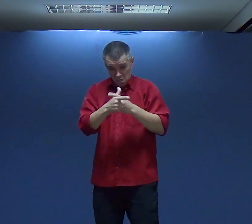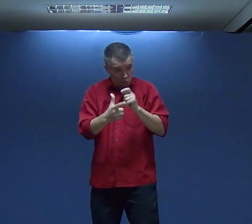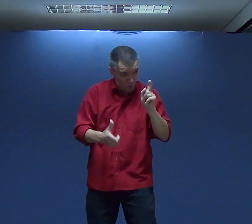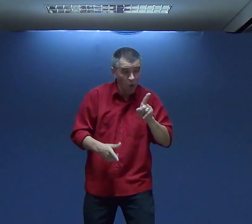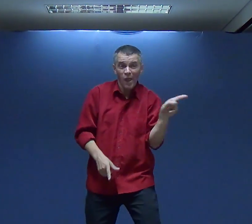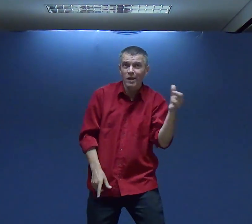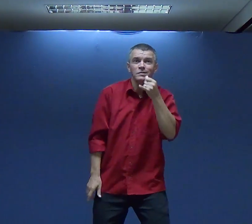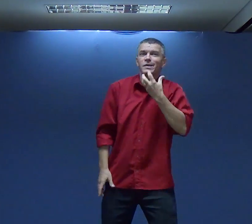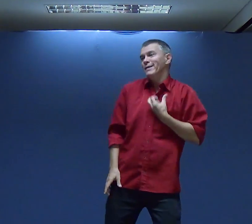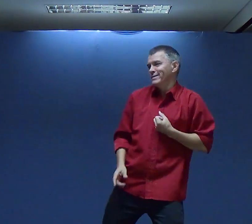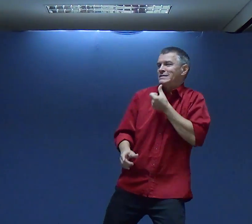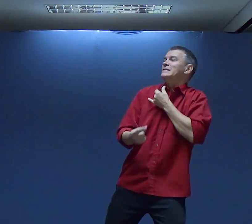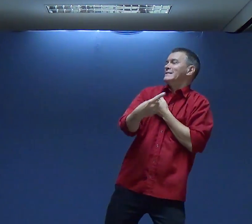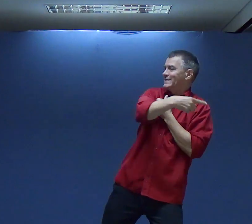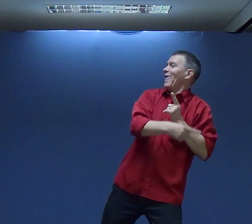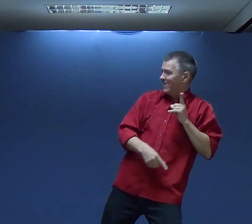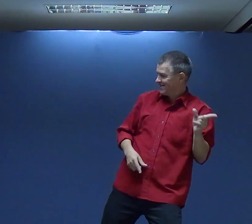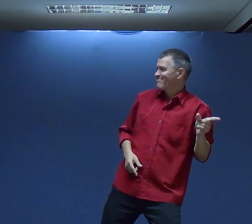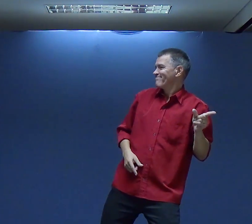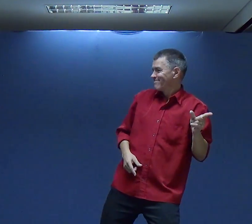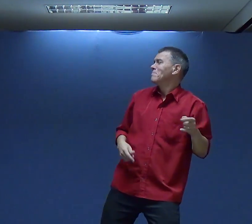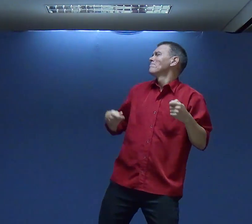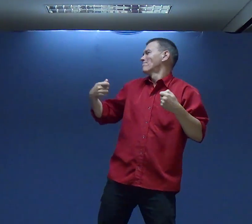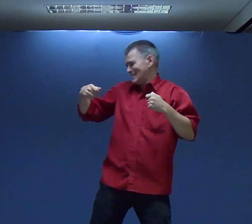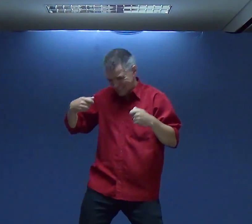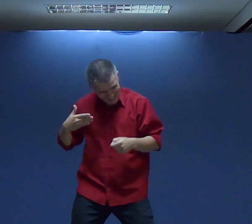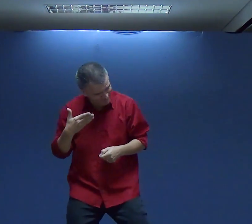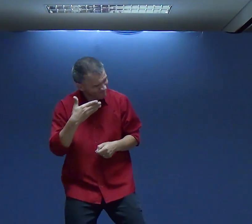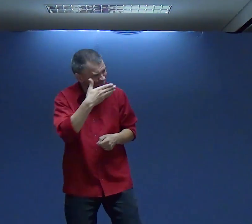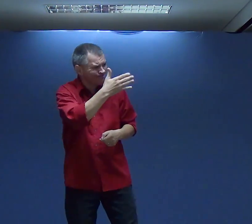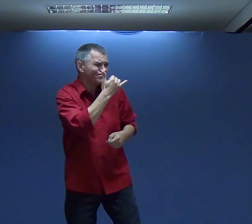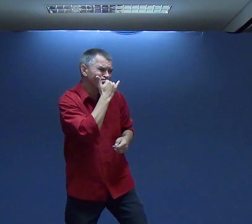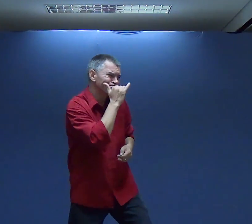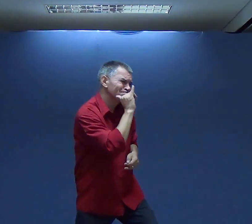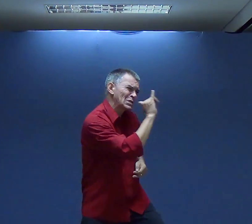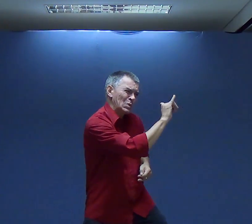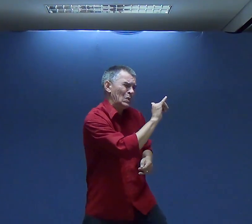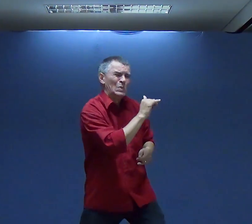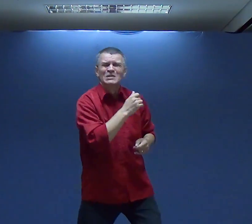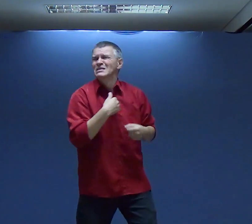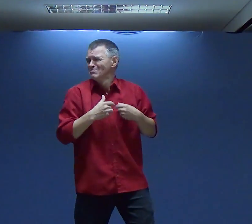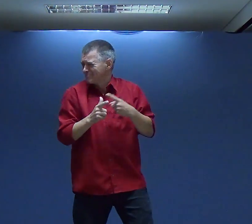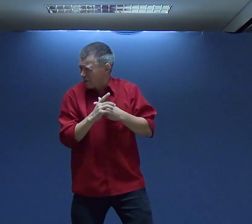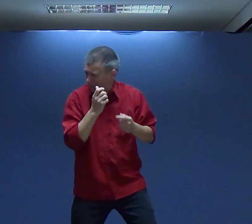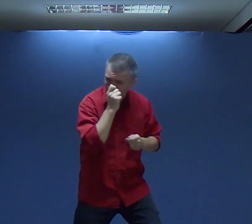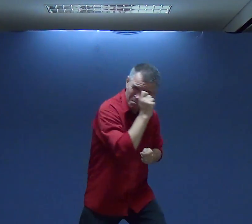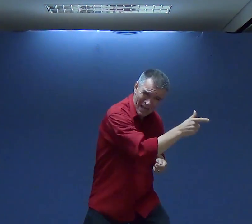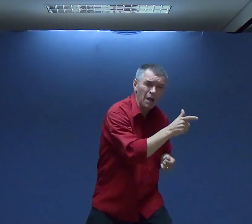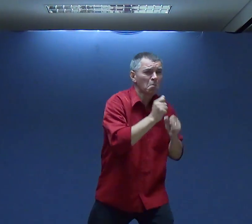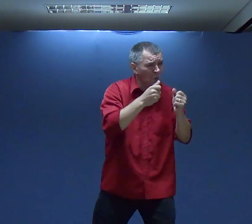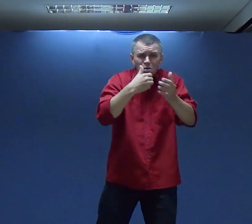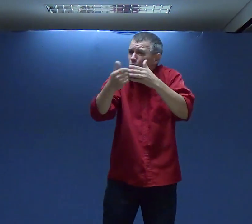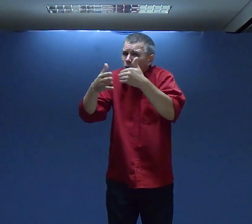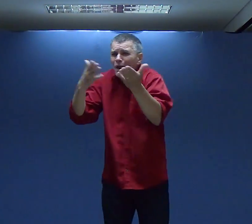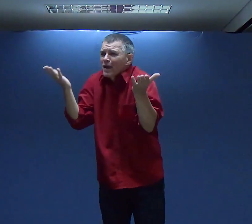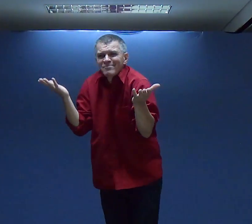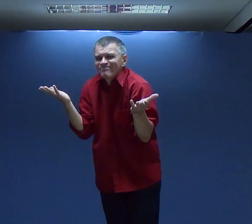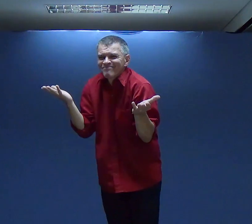Talvez Você Fique Aguardando Uma Dívida De Alguém Sabe Faça Isso Libere Perdão